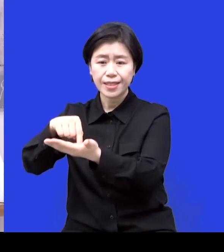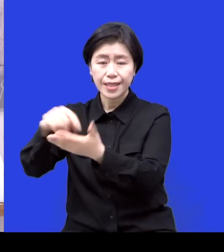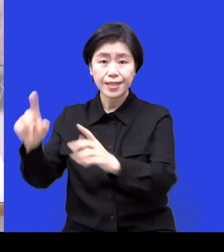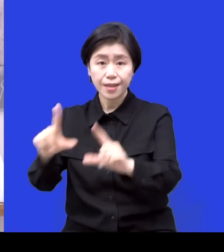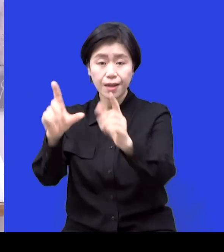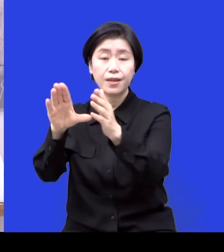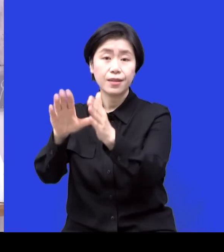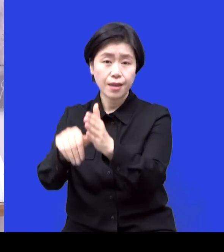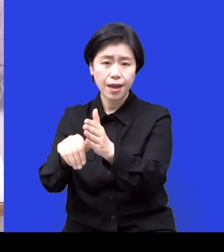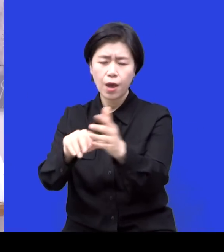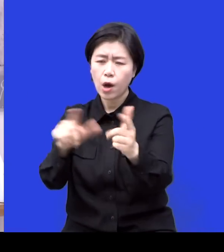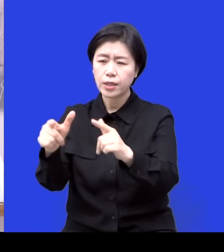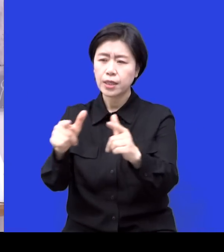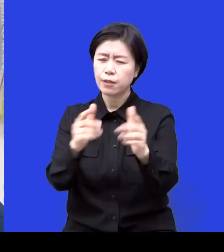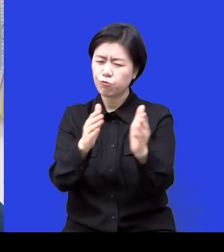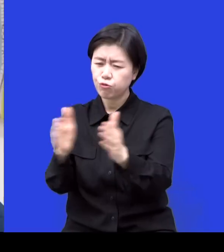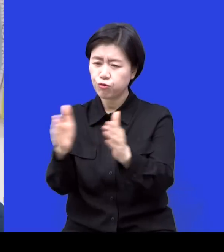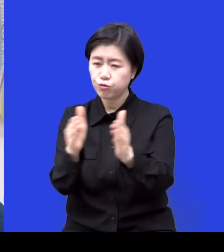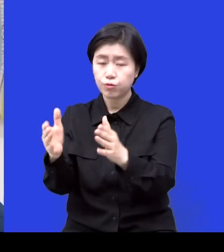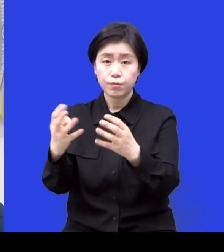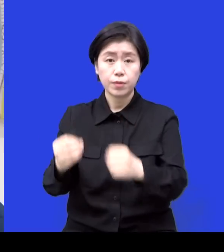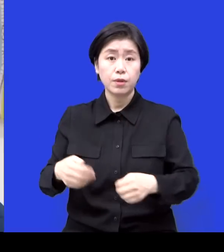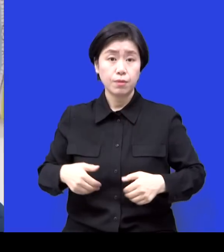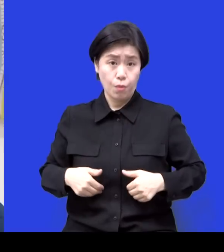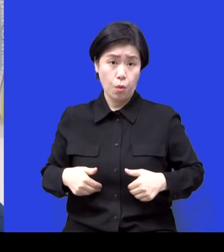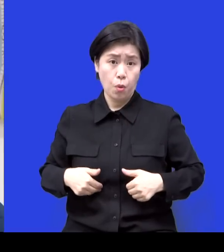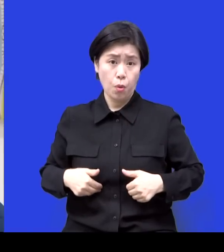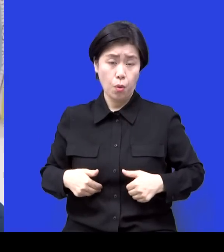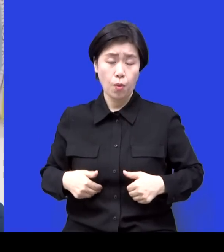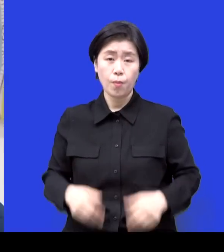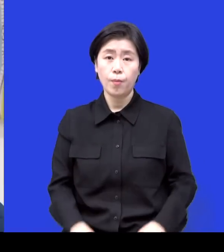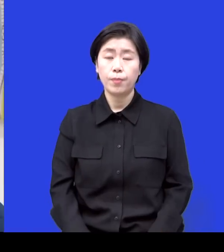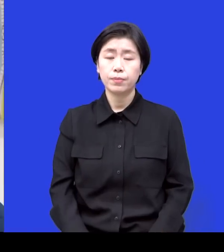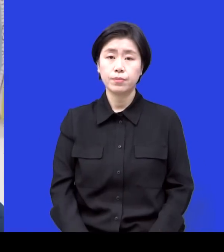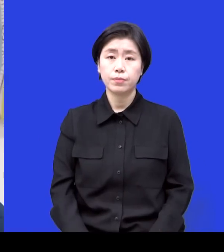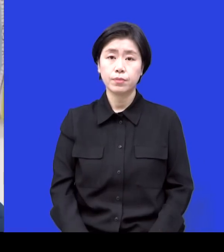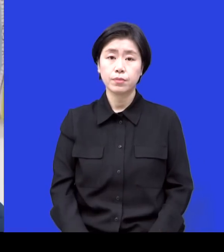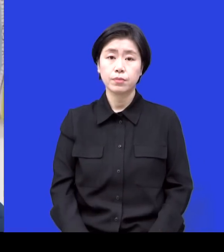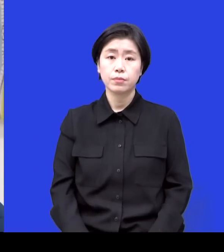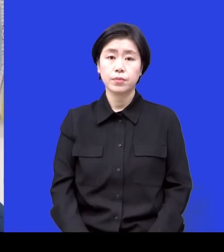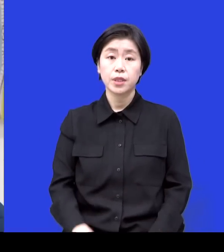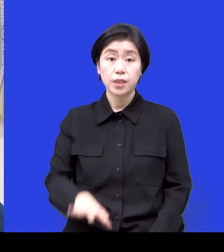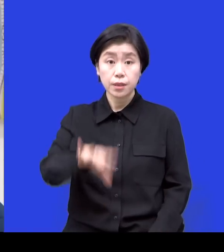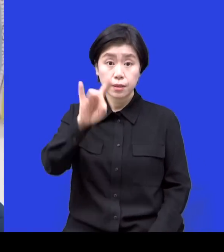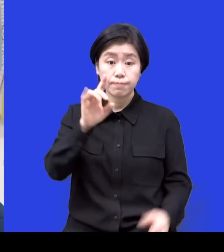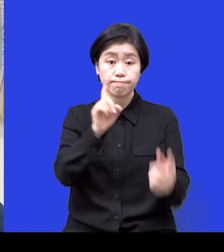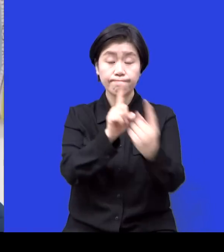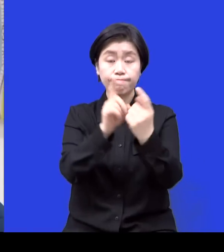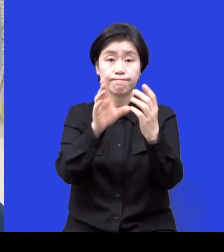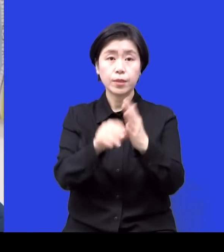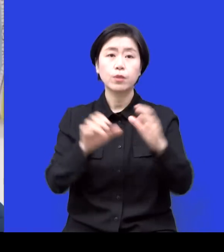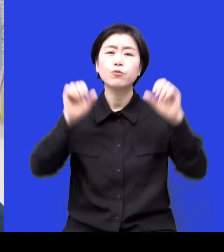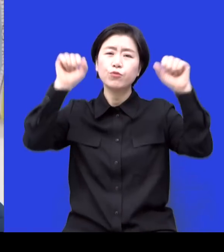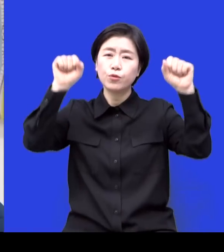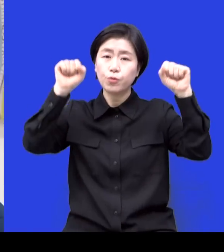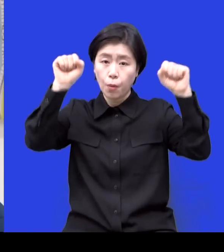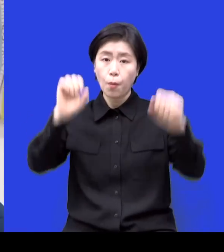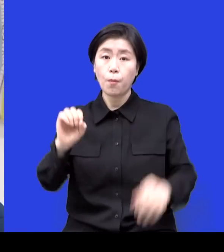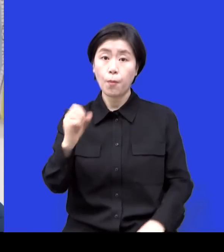많은데. 저희들이 운동을 매개 채로 아이들과 대화를 하고 이렇게 인연을 맺어 갔지만은